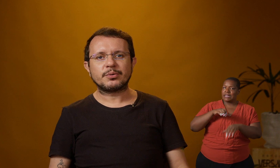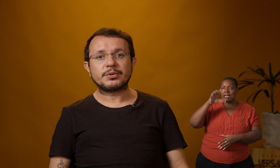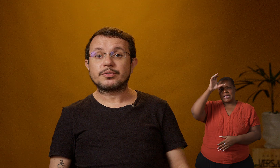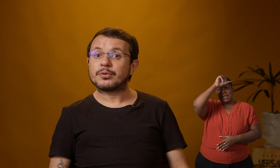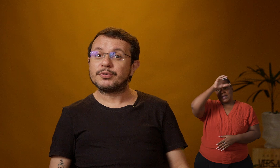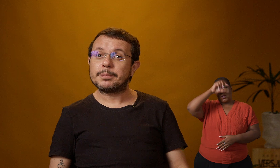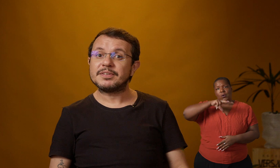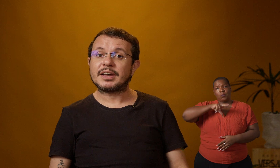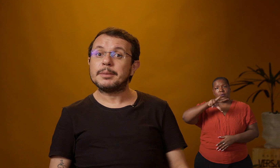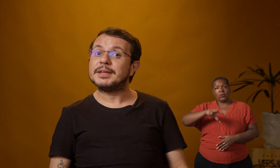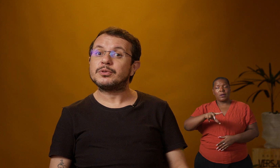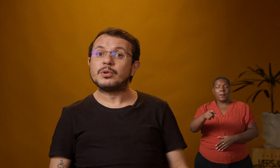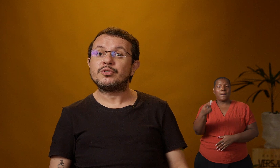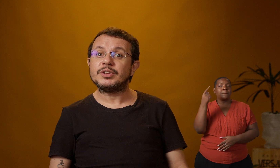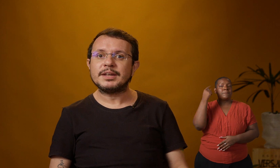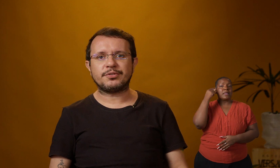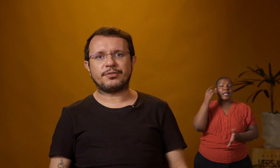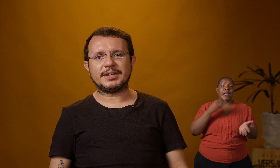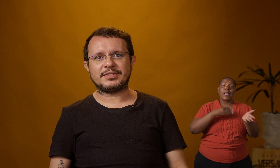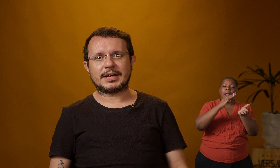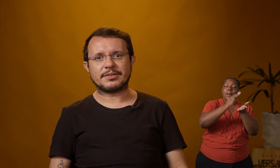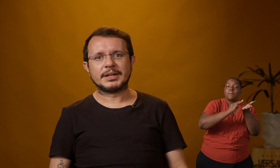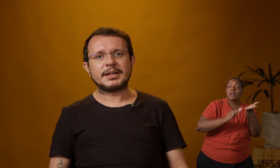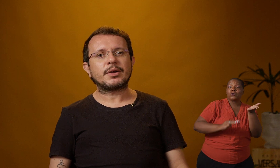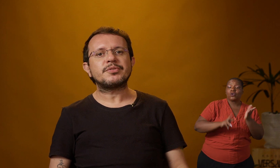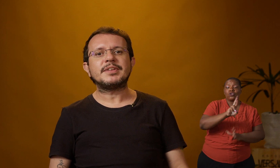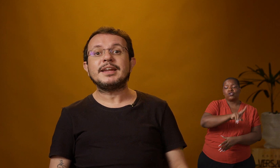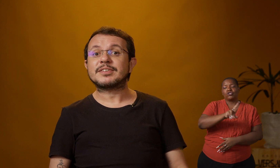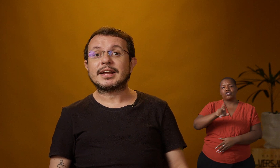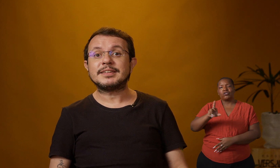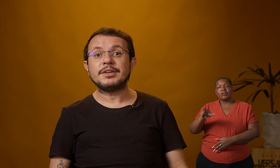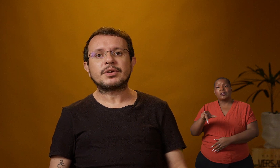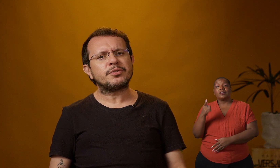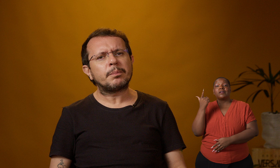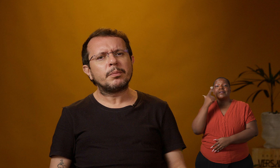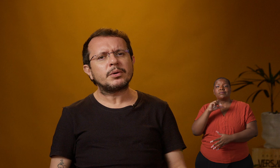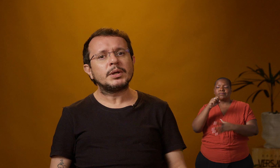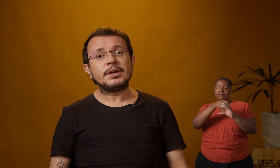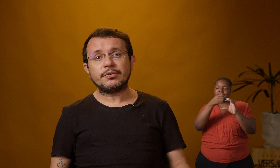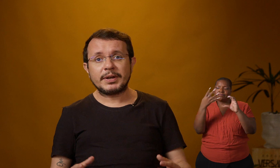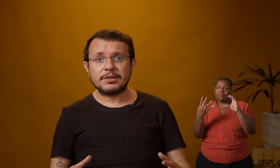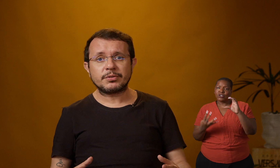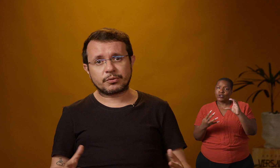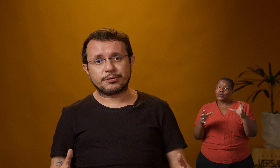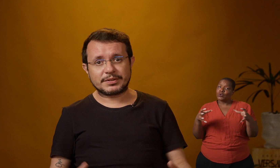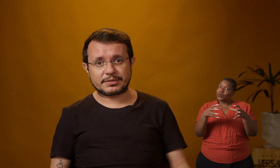surdos nos convida a pensar em metodologias diferenciadas, que considerem as características de um público diferente dos ouvintes.